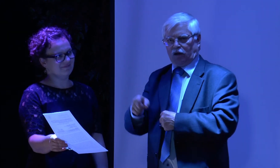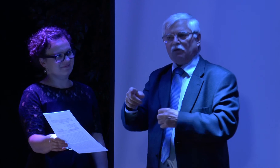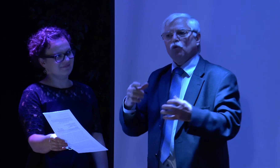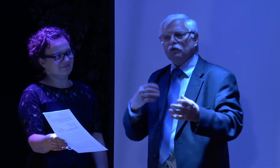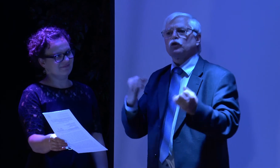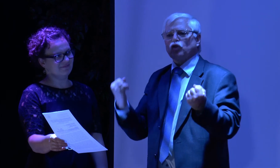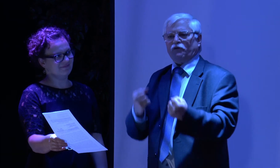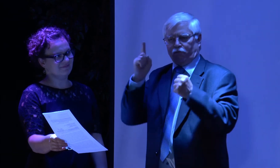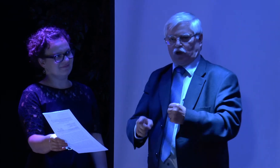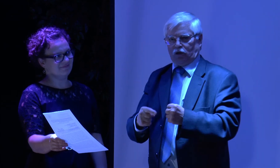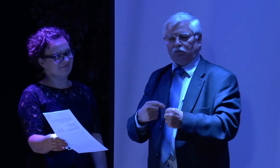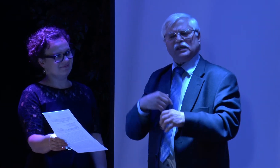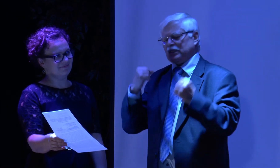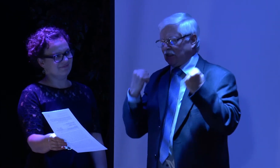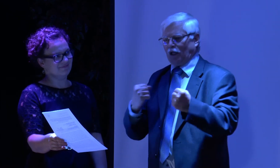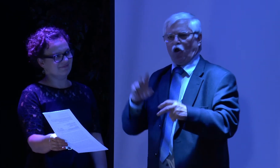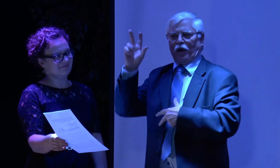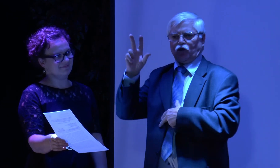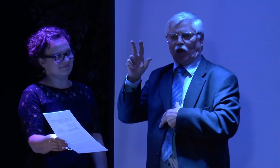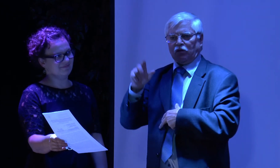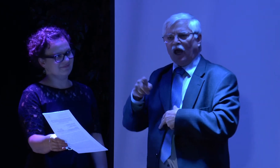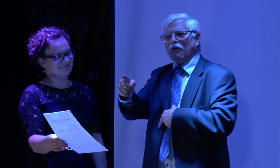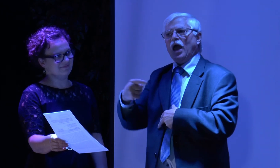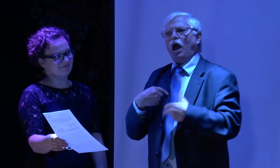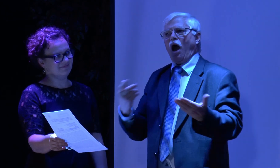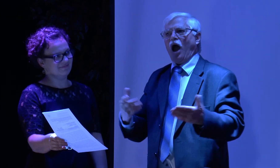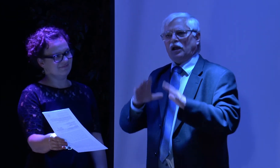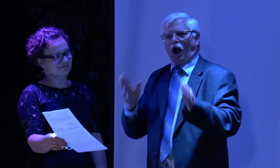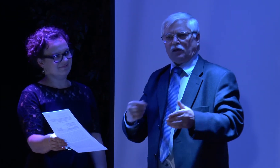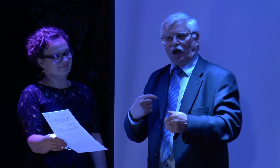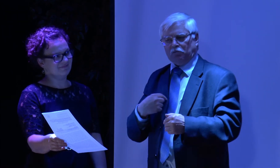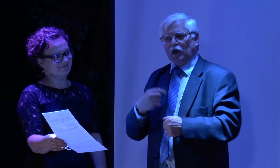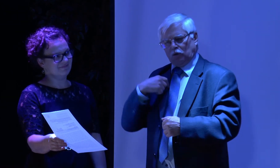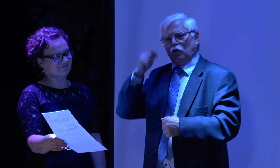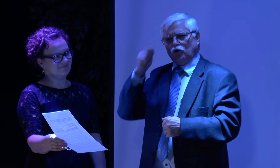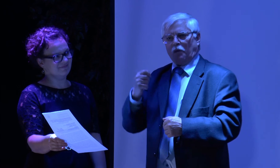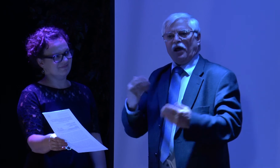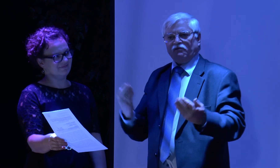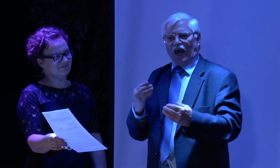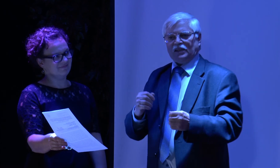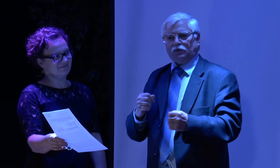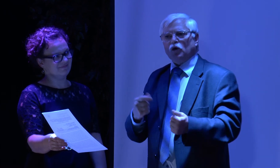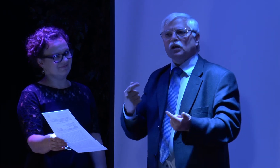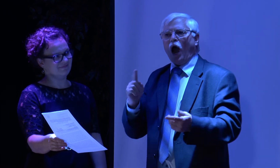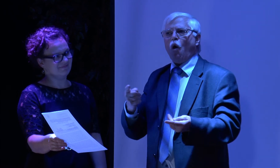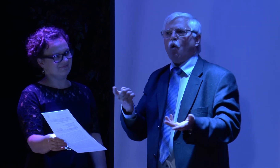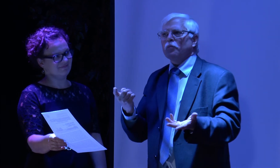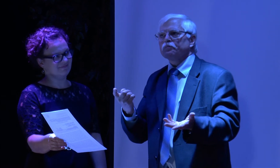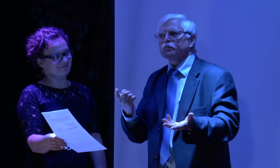Und wir sind sicher, dass wir es mit Händen und Vogel weiter schaffen können. Und ich muss sagen, Hut ab.